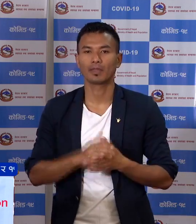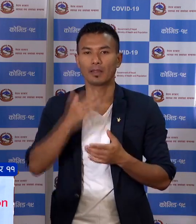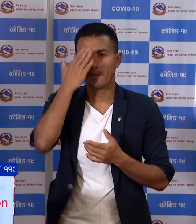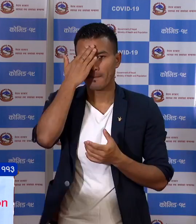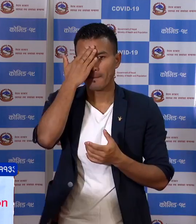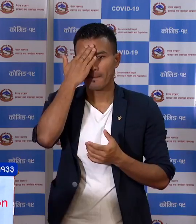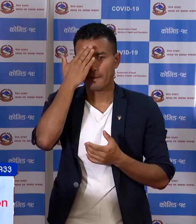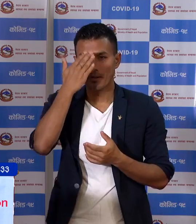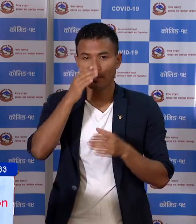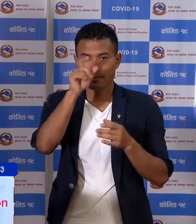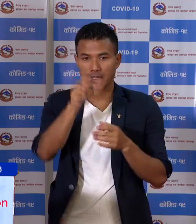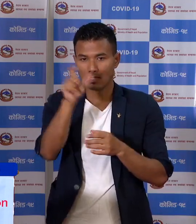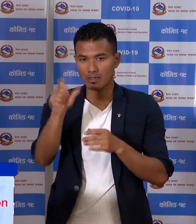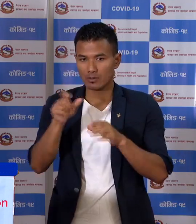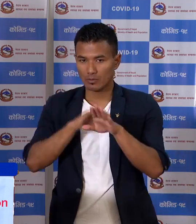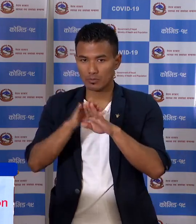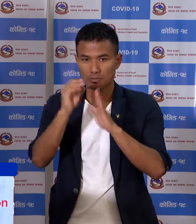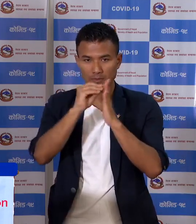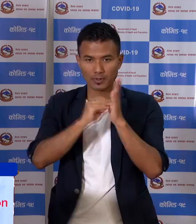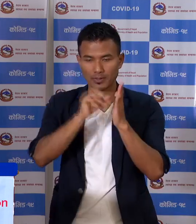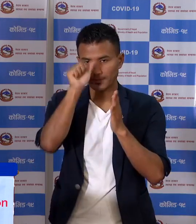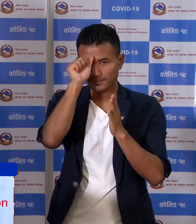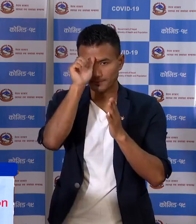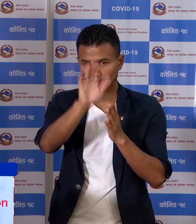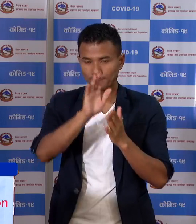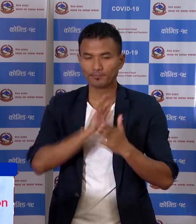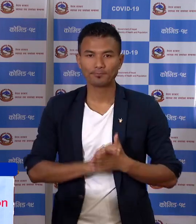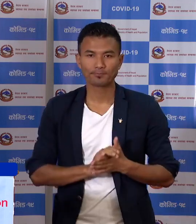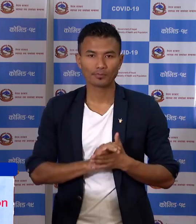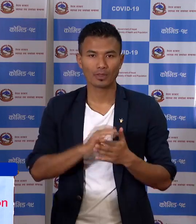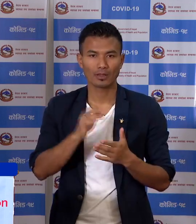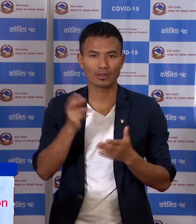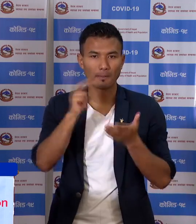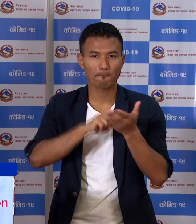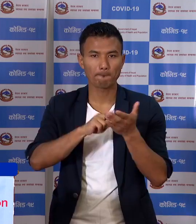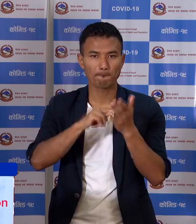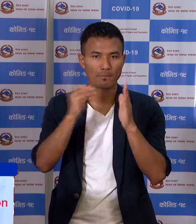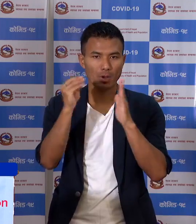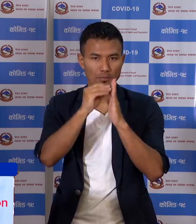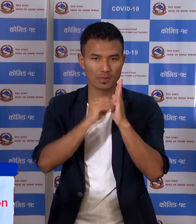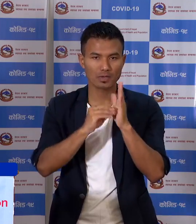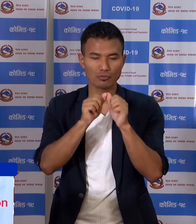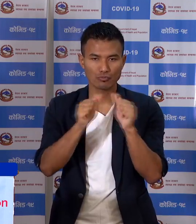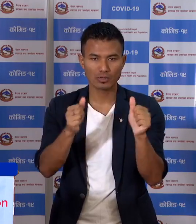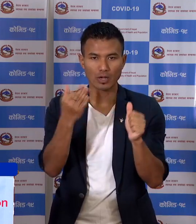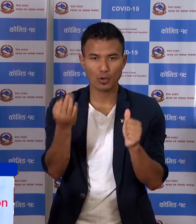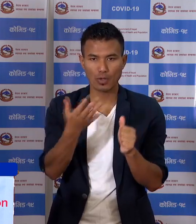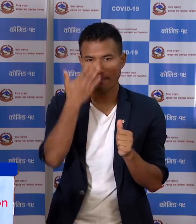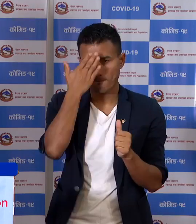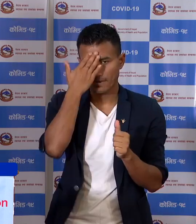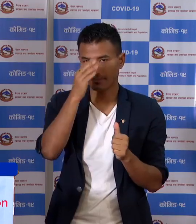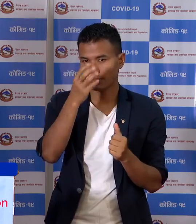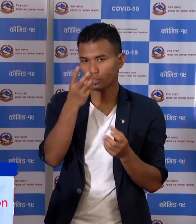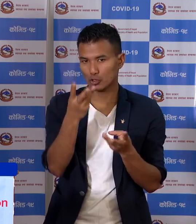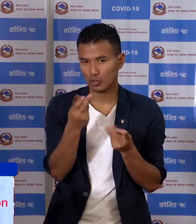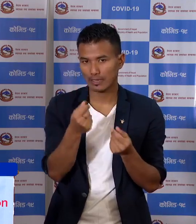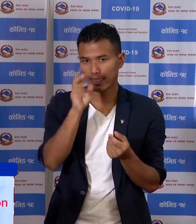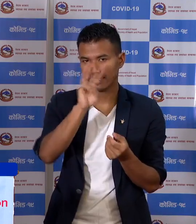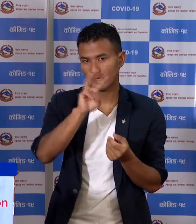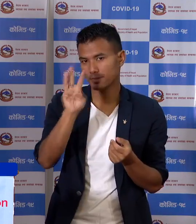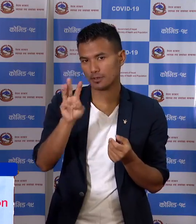संक्रमित ब्यक्तियर को विवरन दिन चाहां छो पछिल्लो अपडेट अनुसार नया संक्रमित को संख्या